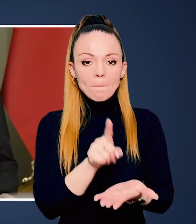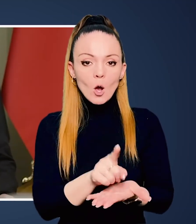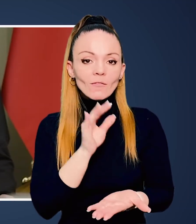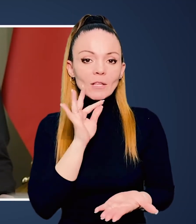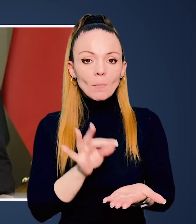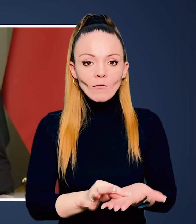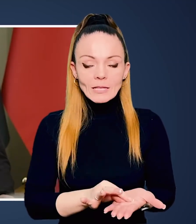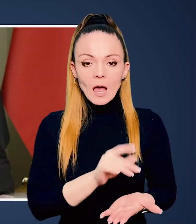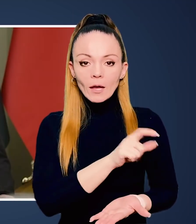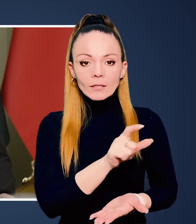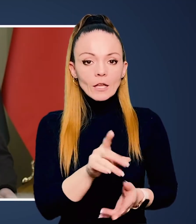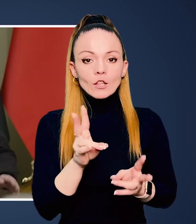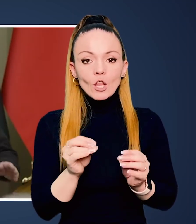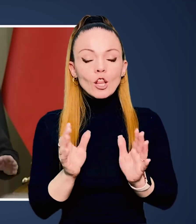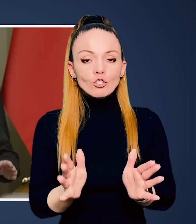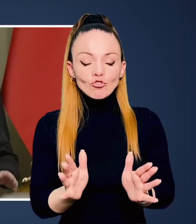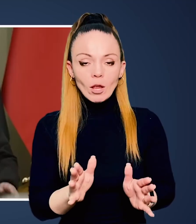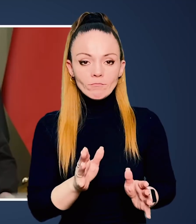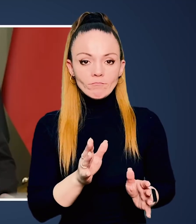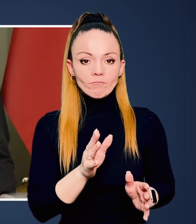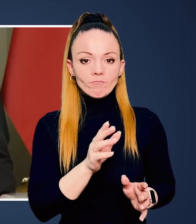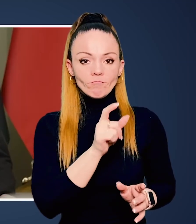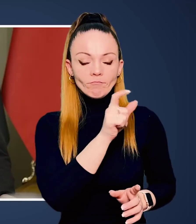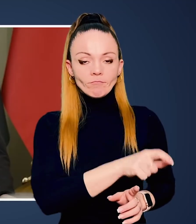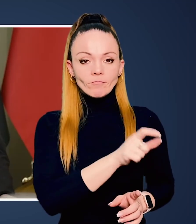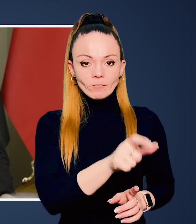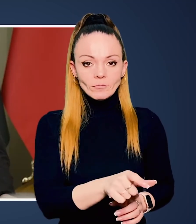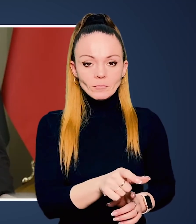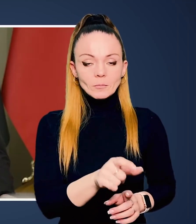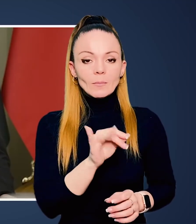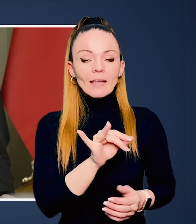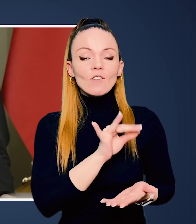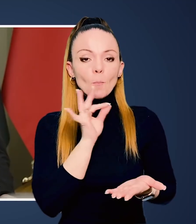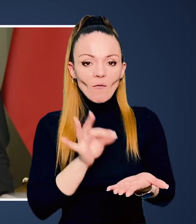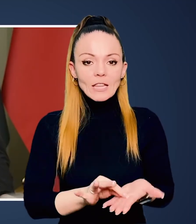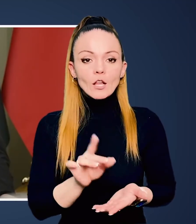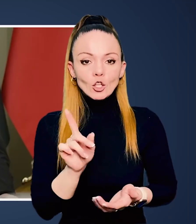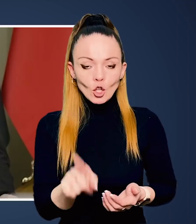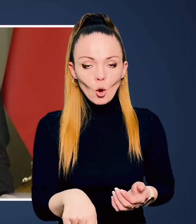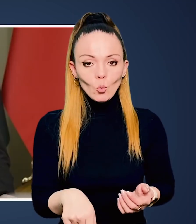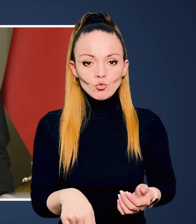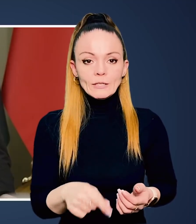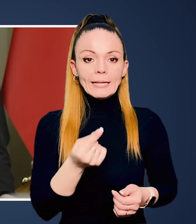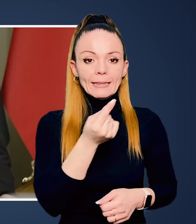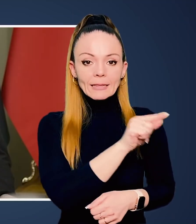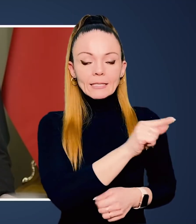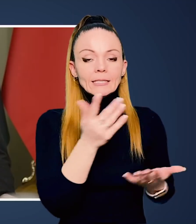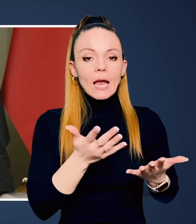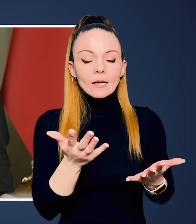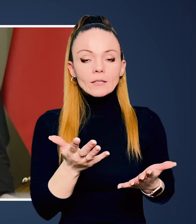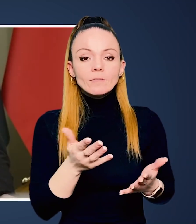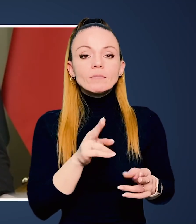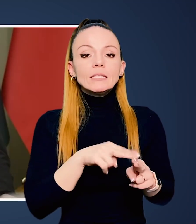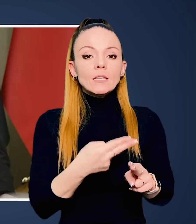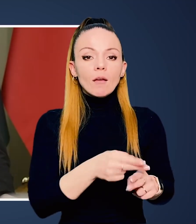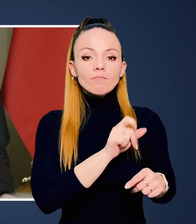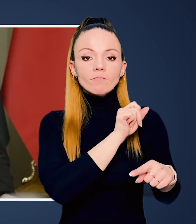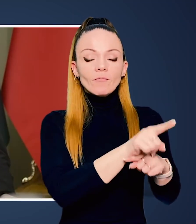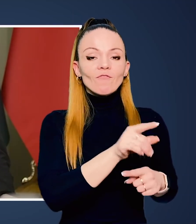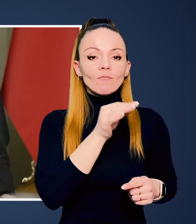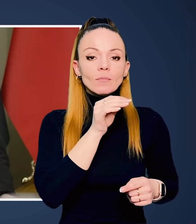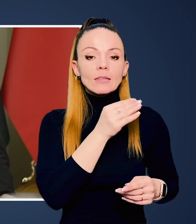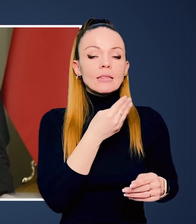мають відповідати за них не лише безпосередньо, і відповідати також ті, які